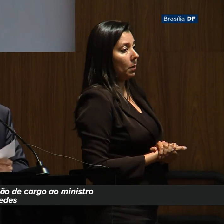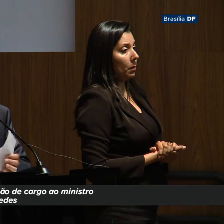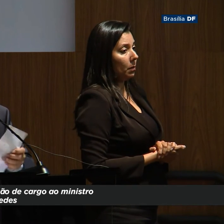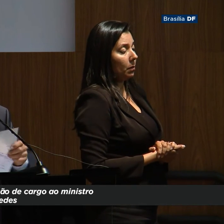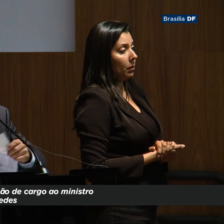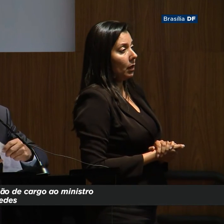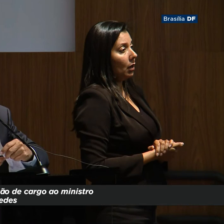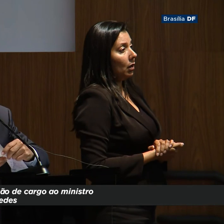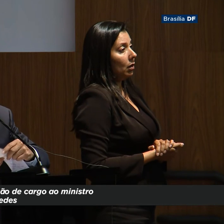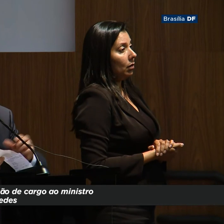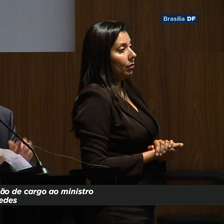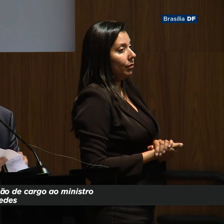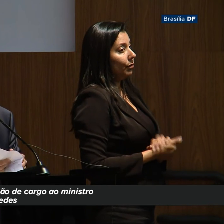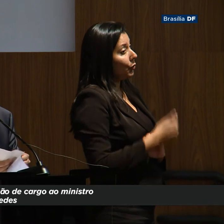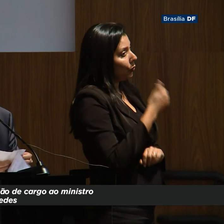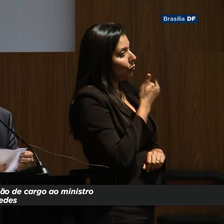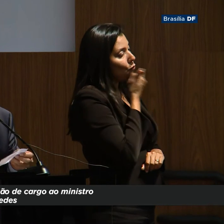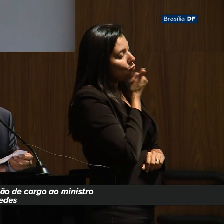mas já esqueci,